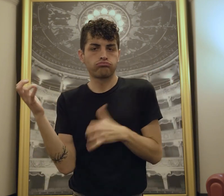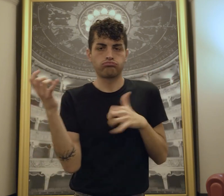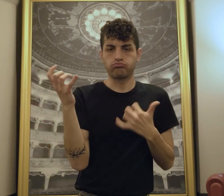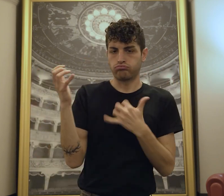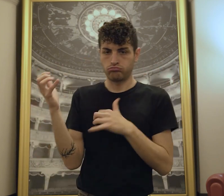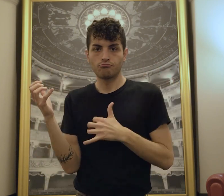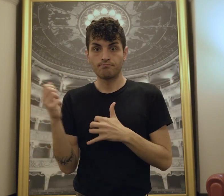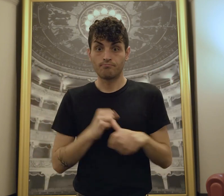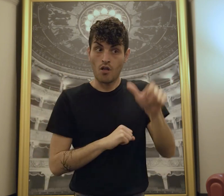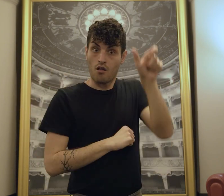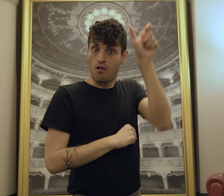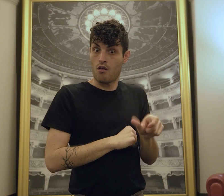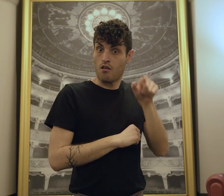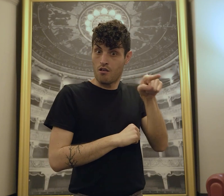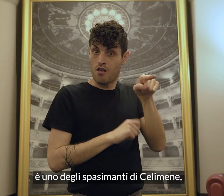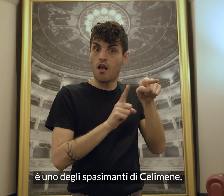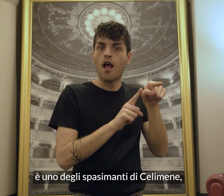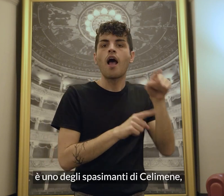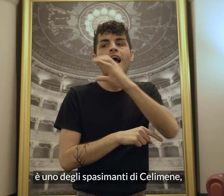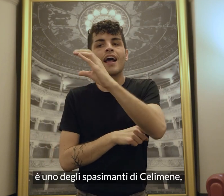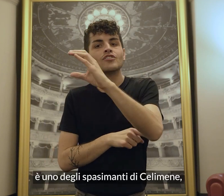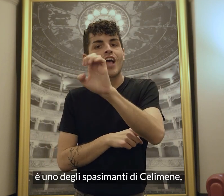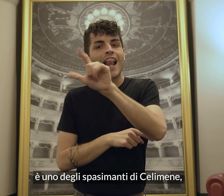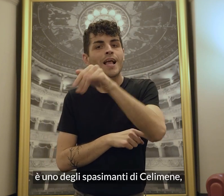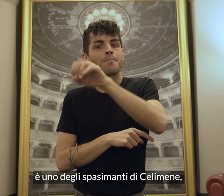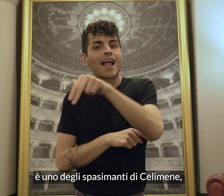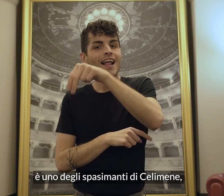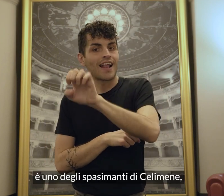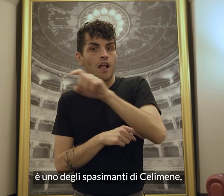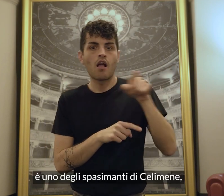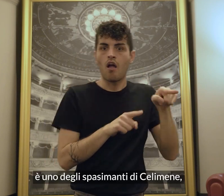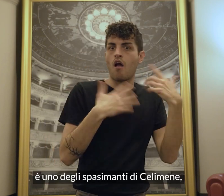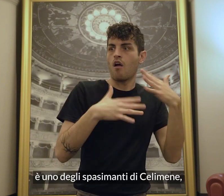è uno degli spasimanti di Selimène,